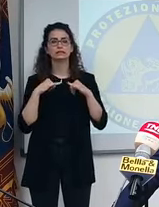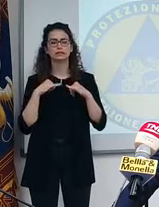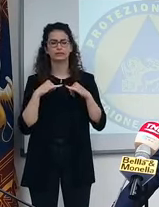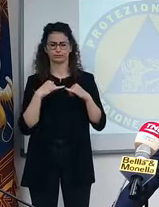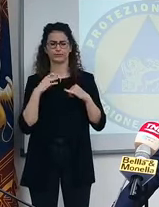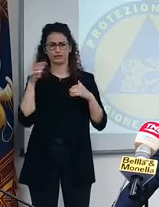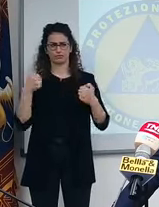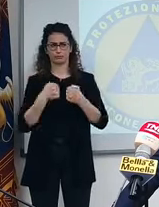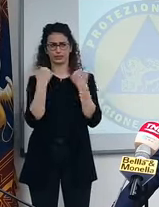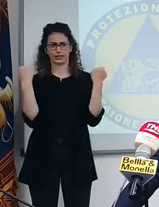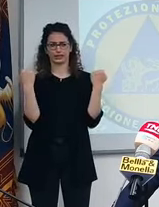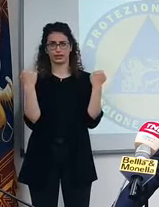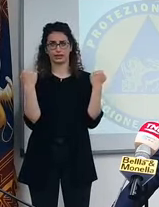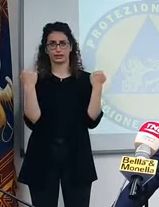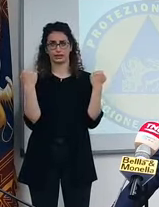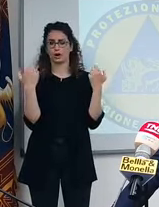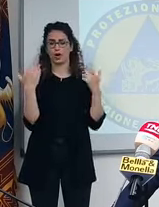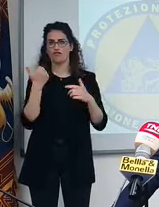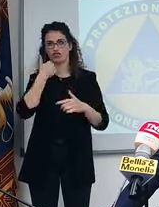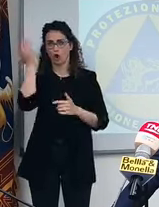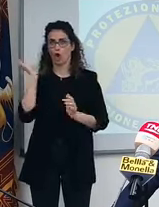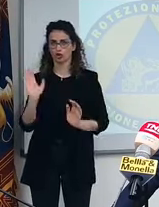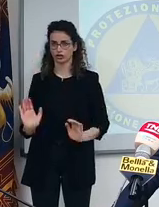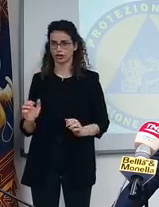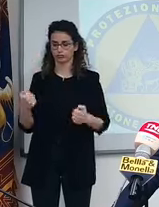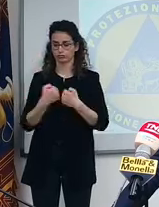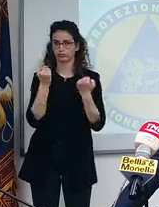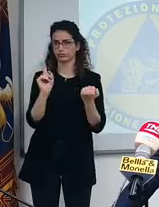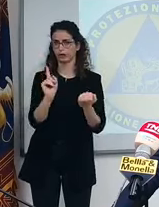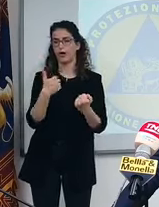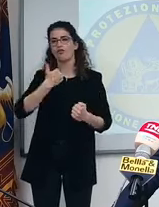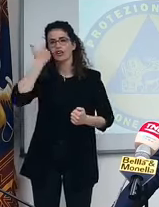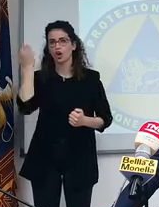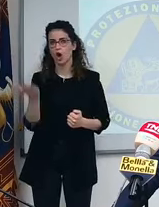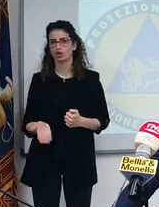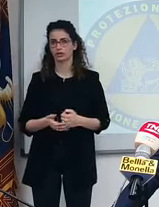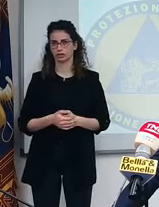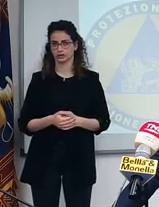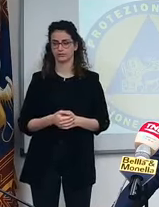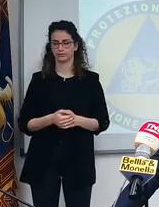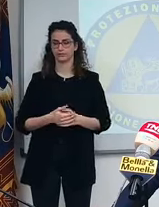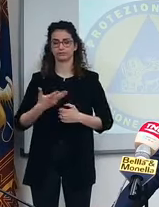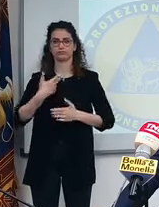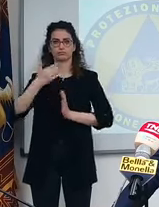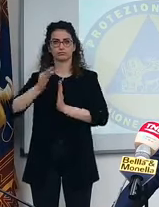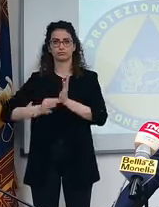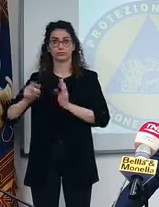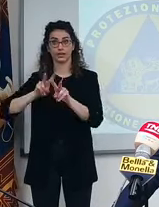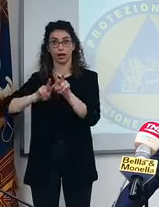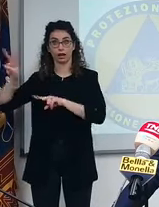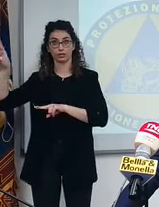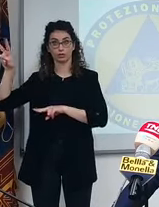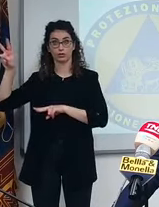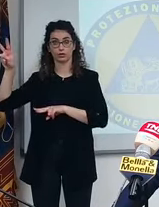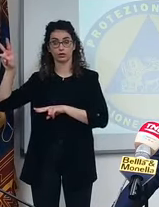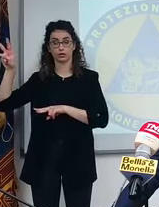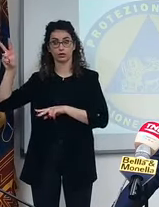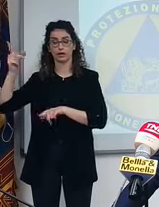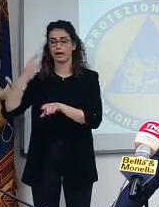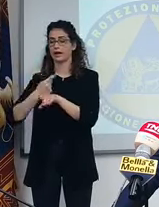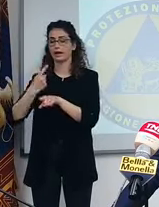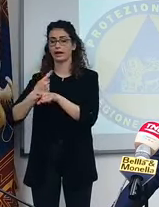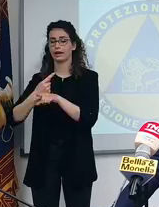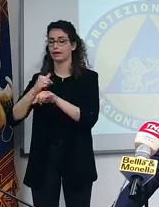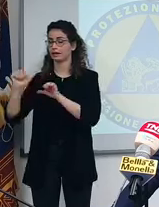è un controsenso? No, no, è una vergogna, non un controsenso. E c'è una norma nazionale che deve essere